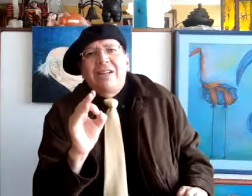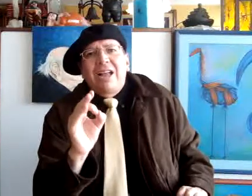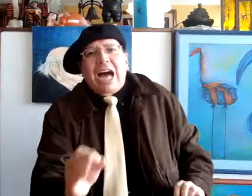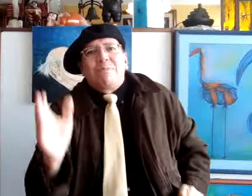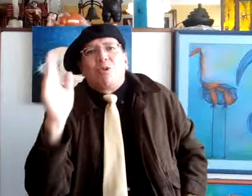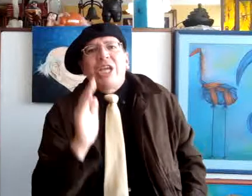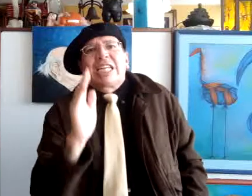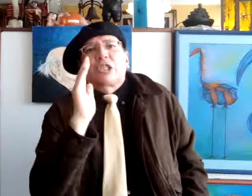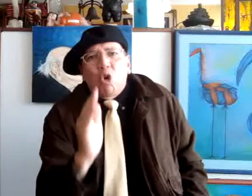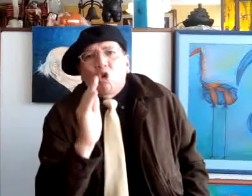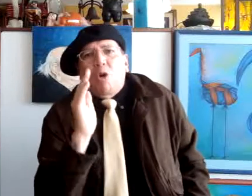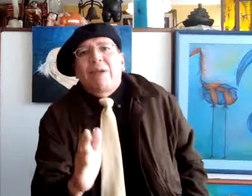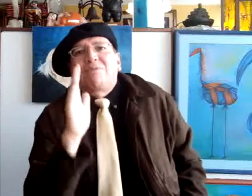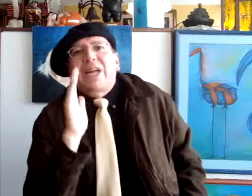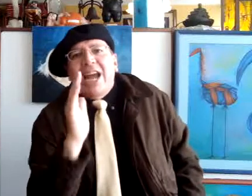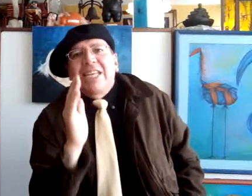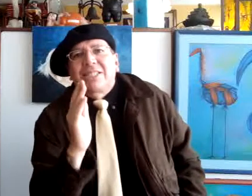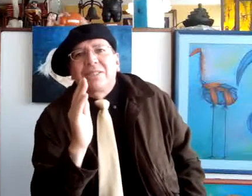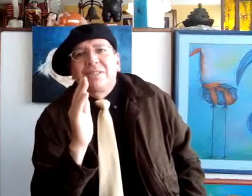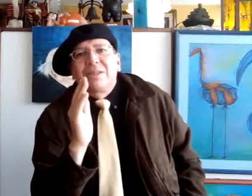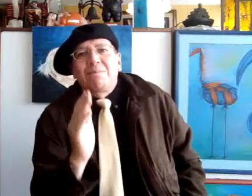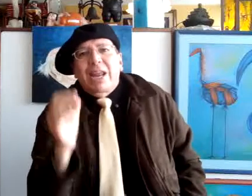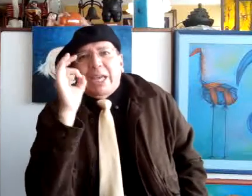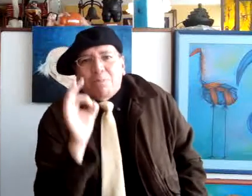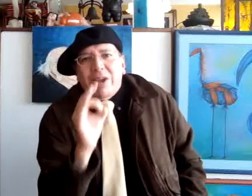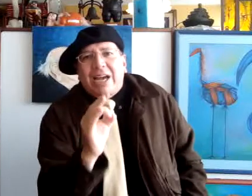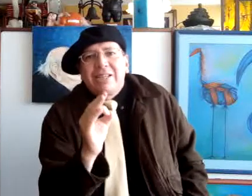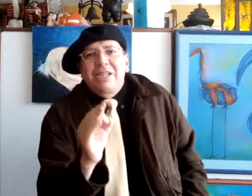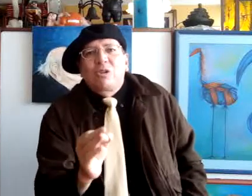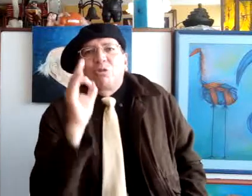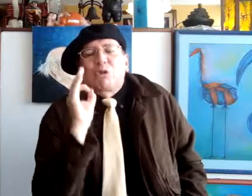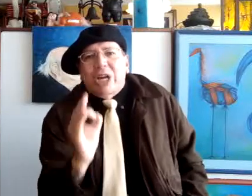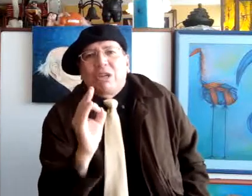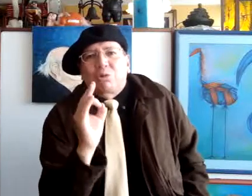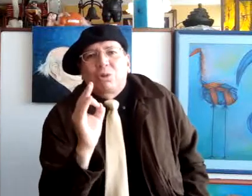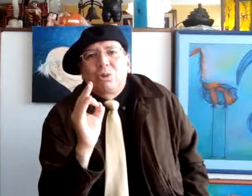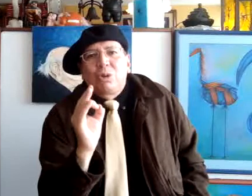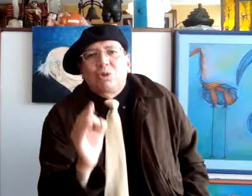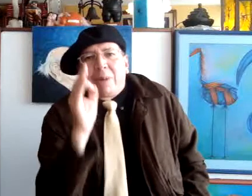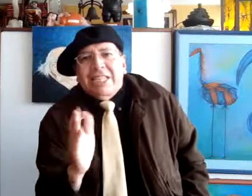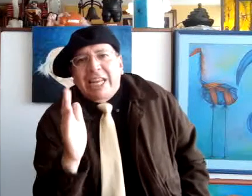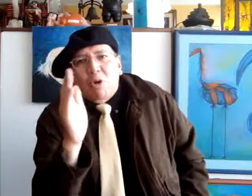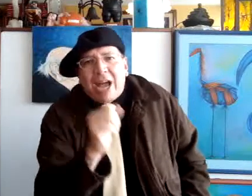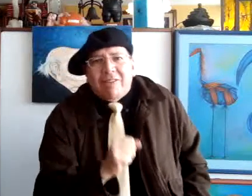armonía al sol con ventanales, para que pueda, con sus rayos, tomarse la morada.